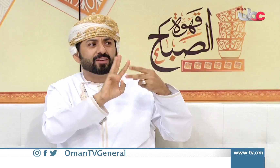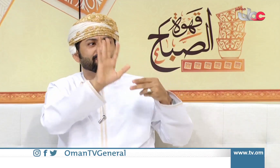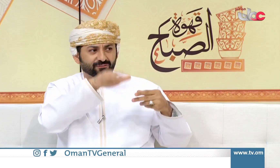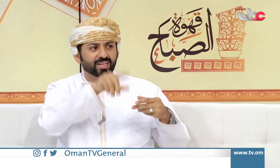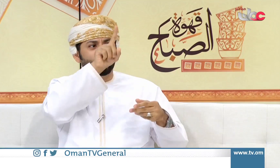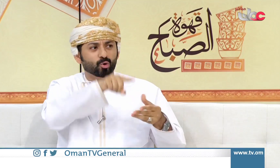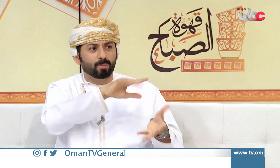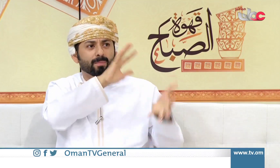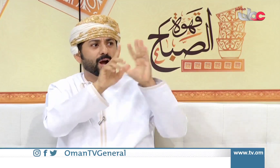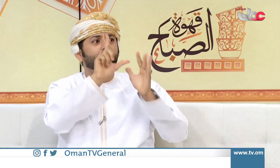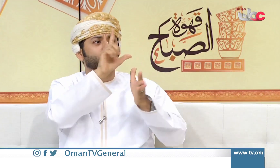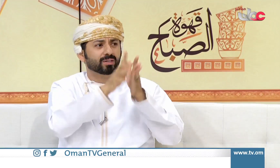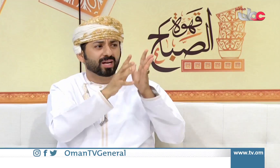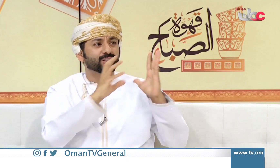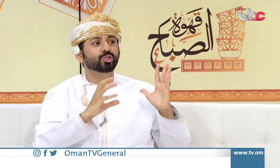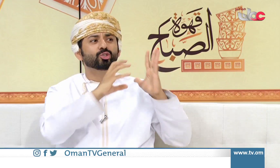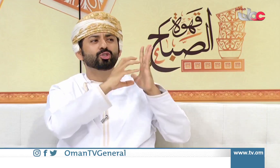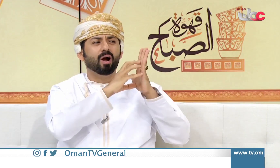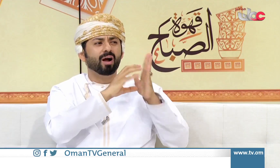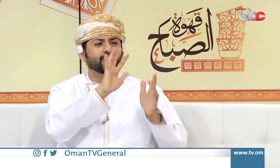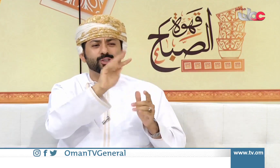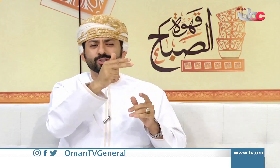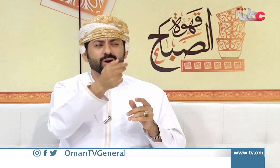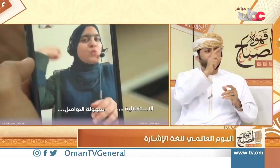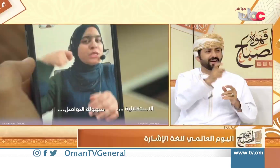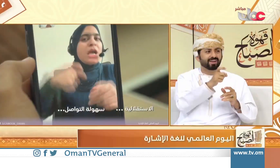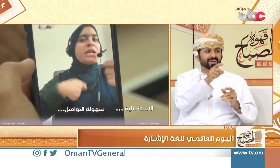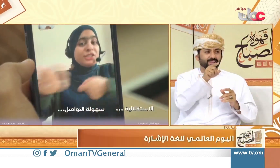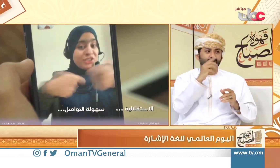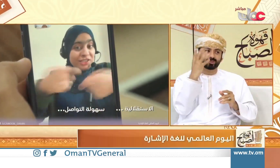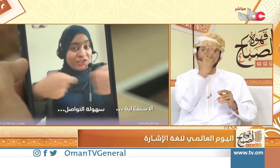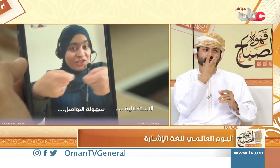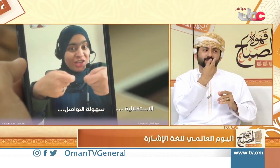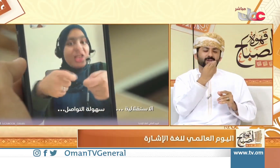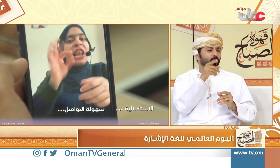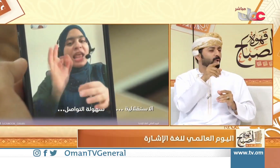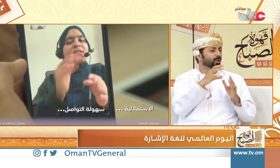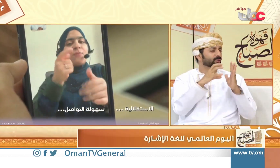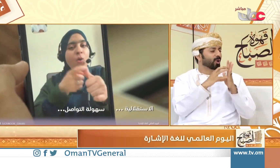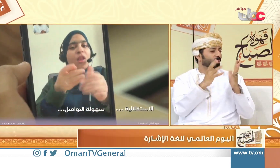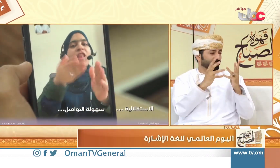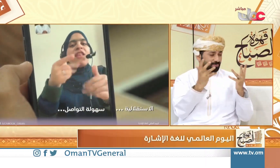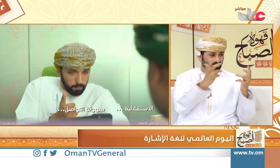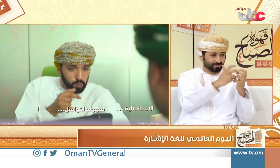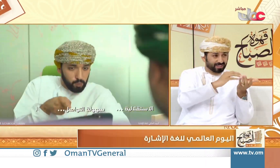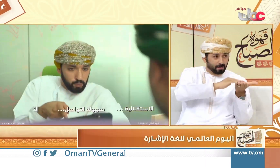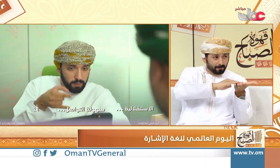طبعاً تاريخ 23 من كل عام يحمل شعار معين للغة الإشارة تحدثينا عن